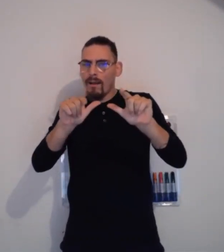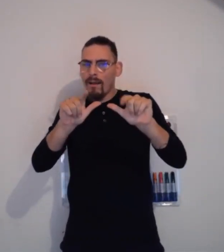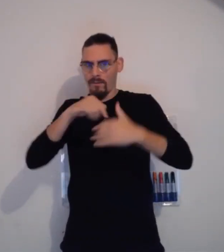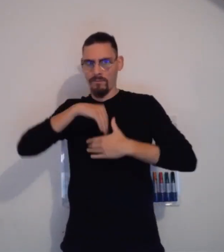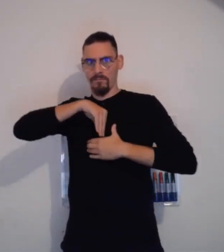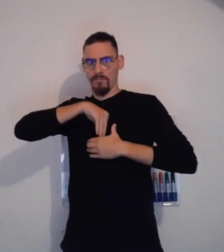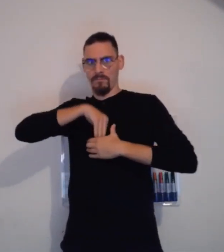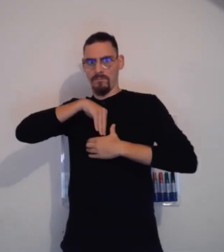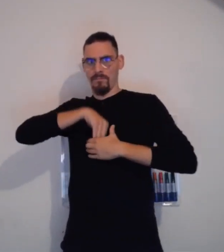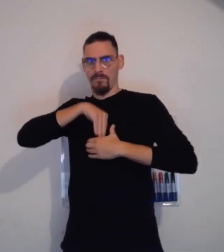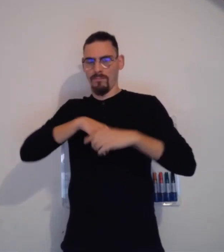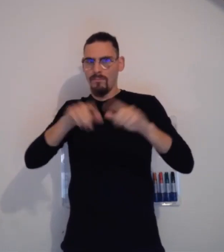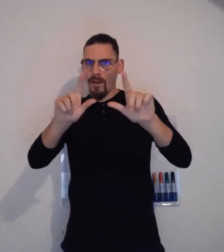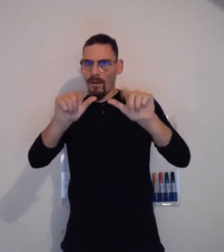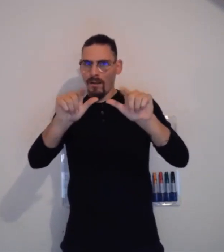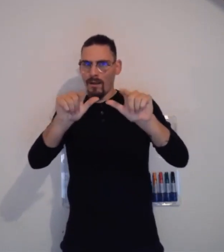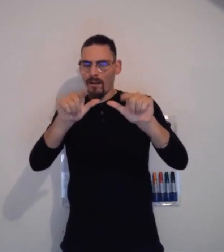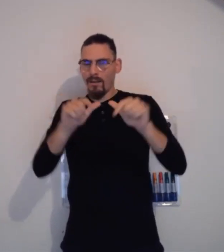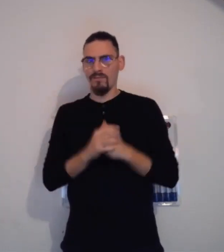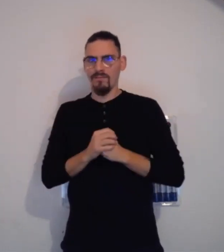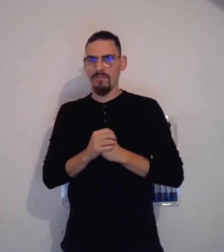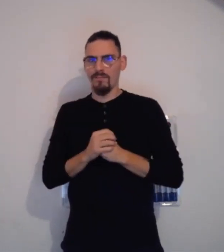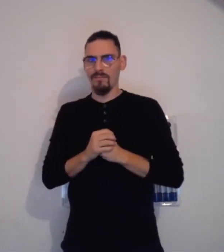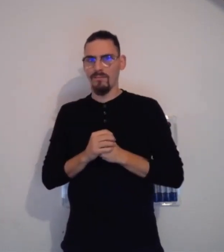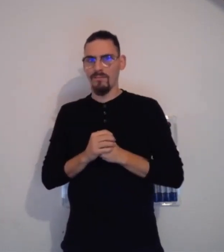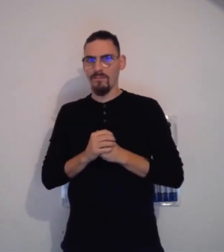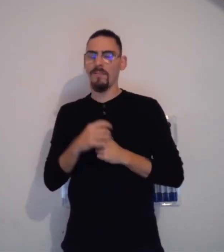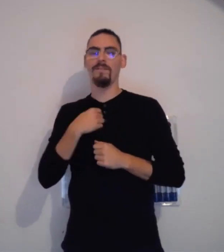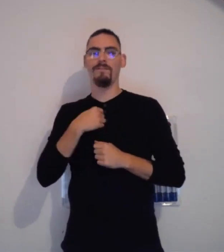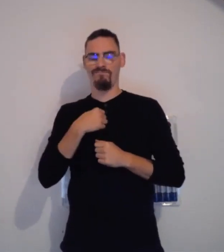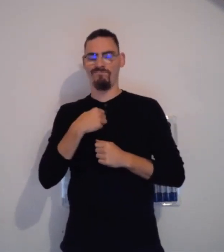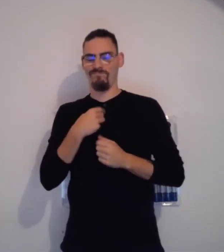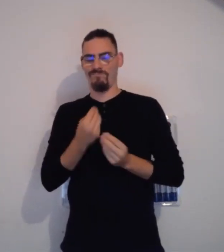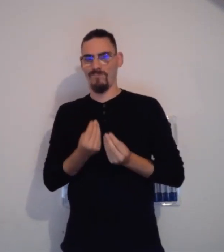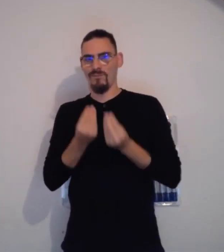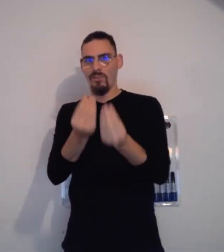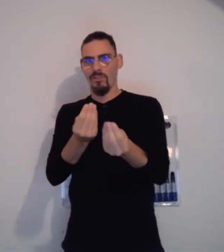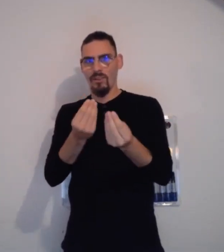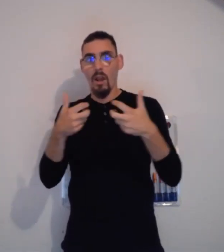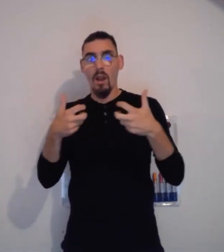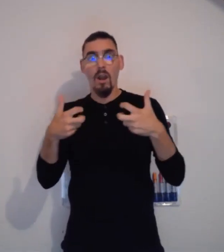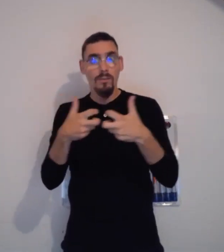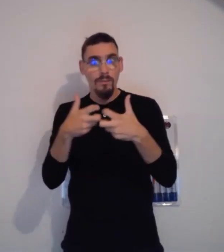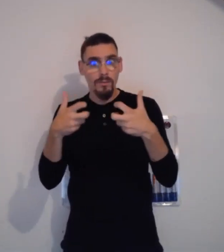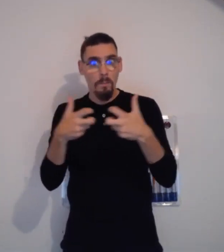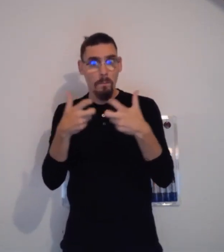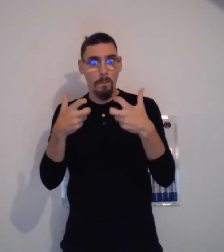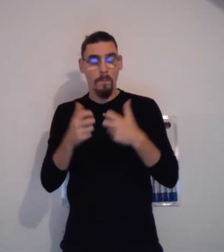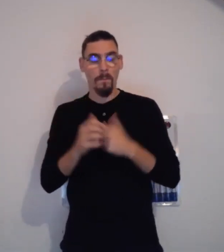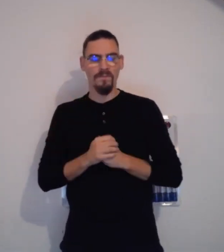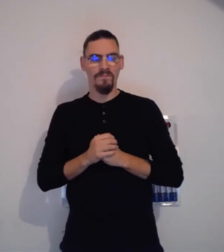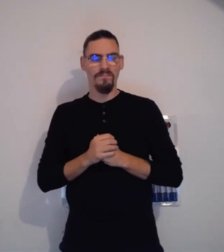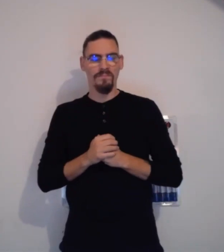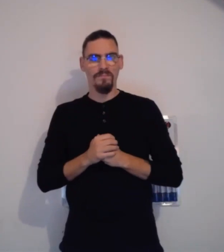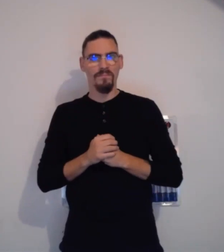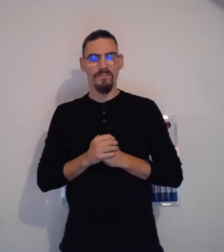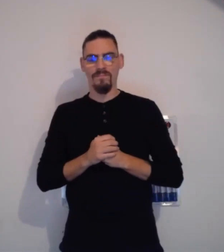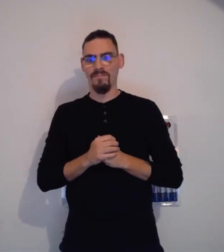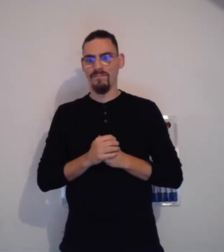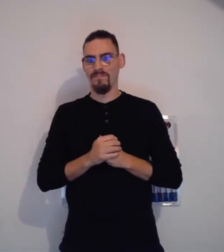et d'autres peut-être un peu plus. Ce qu'il faut savoir, c'est que chacun a une base. Chacun connaît quelques signes. Je vais vous donner